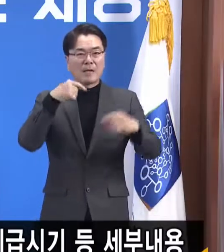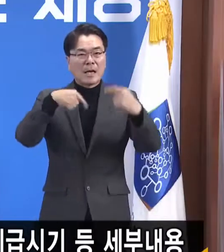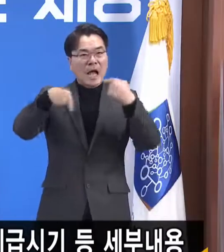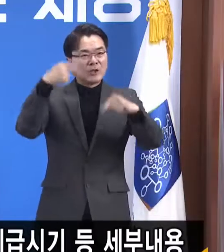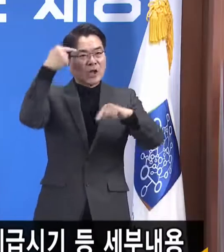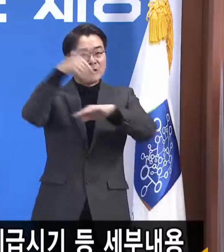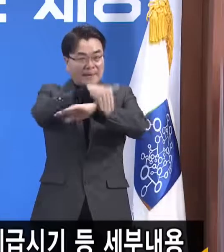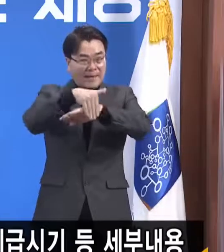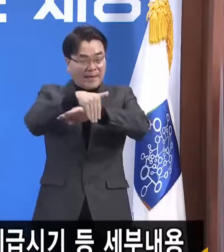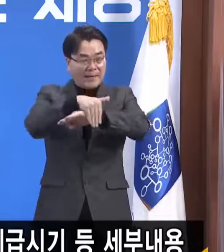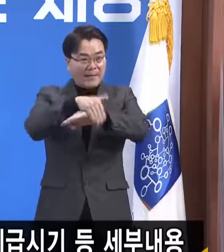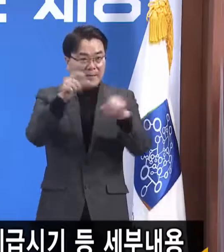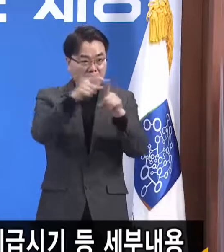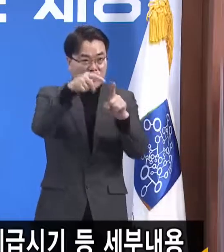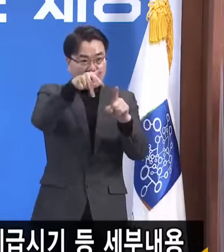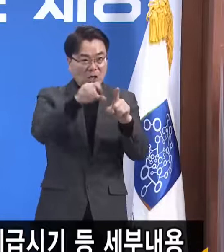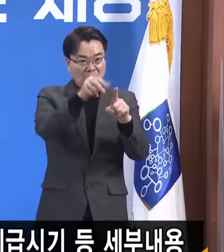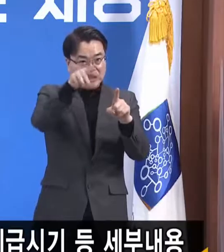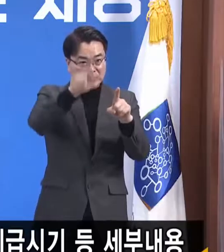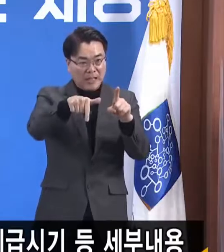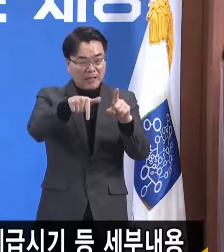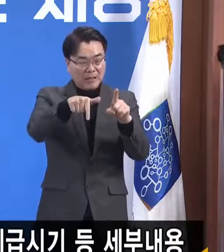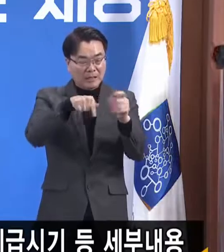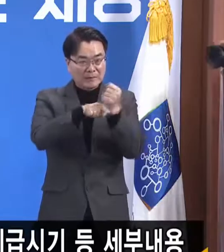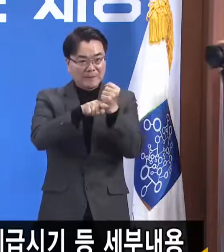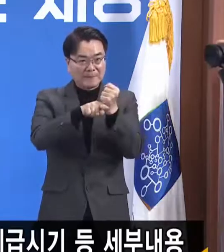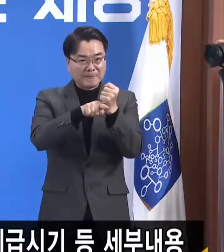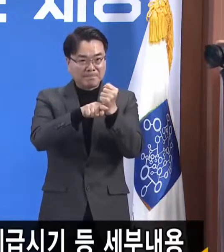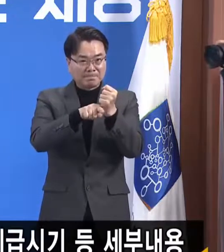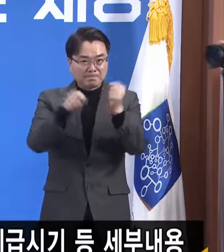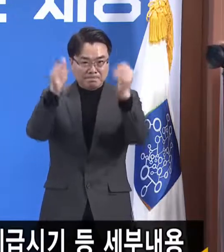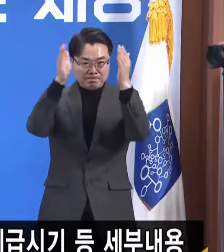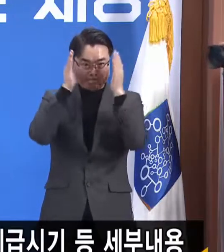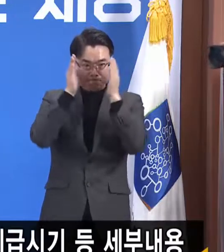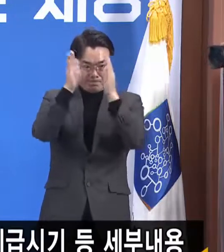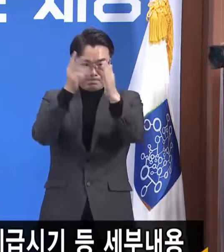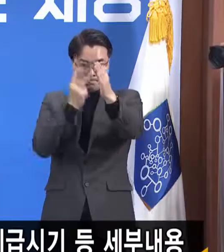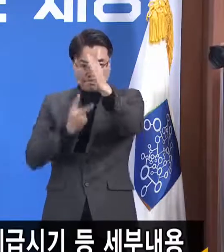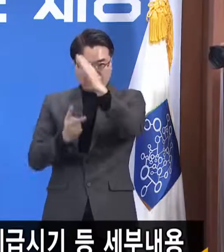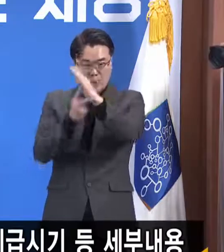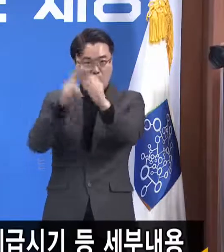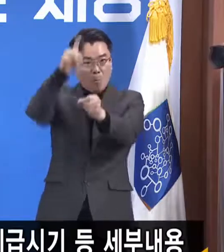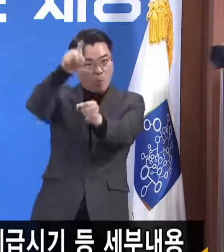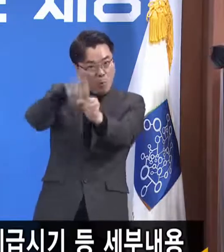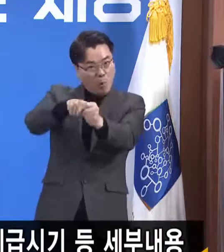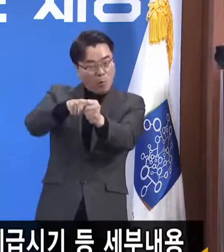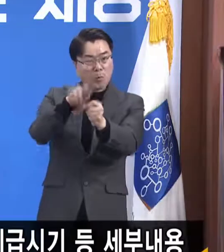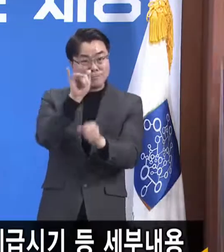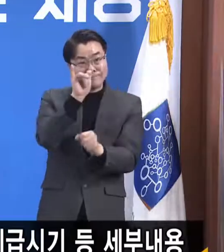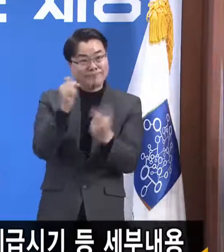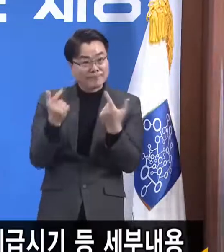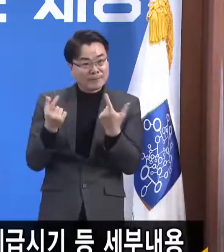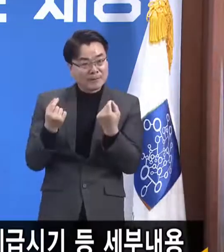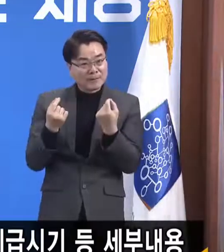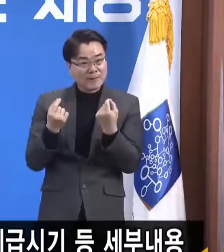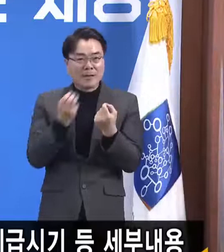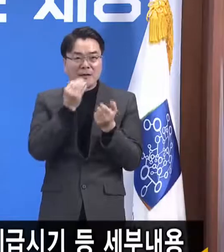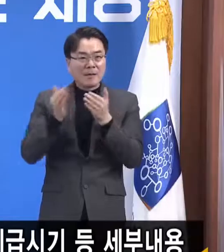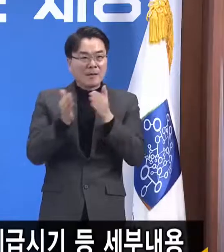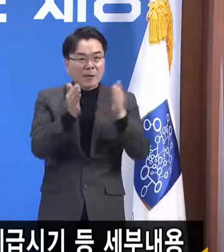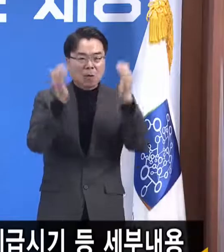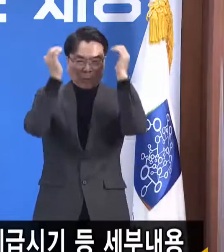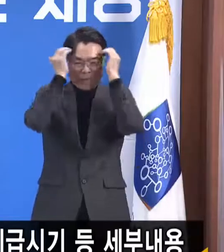정책이라고 하는 것은 지향하는 목표가 있습니다. 그런데 경기도